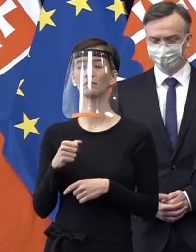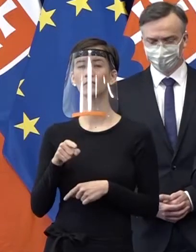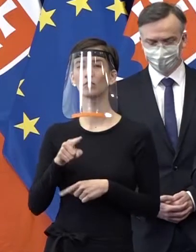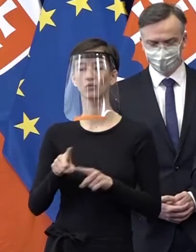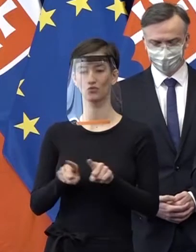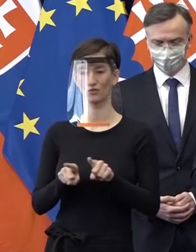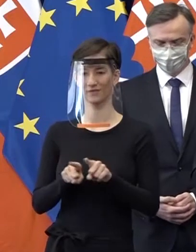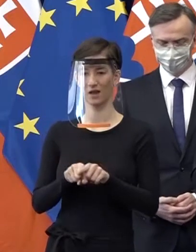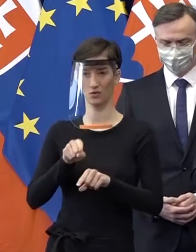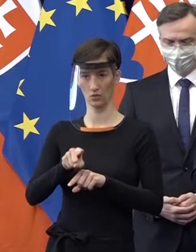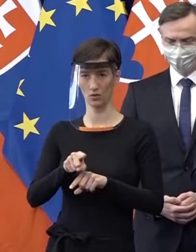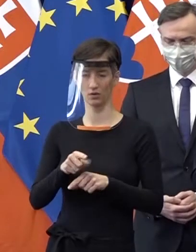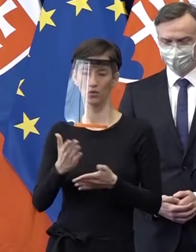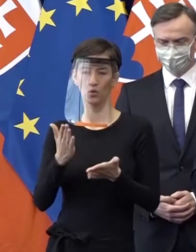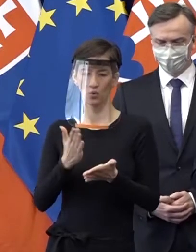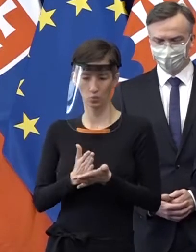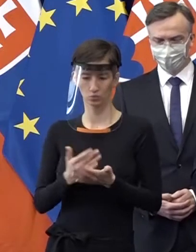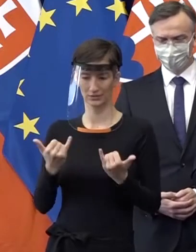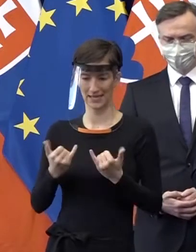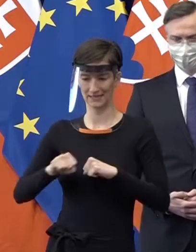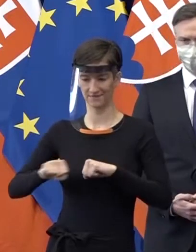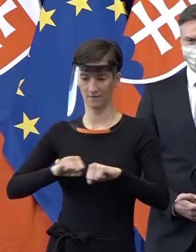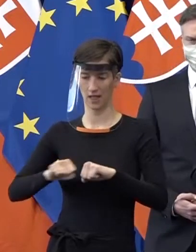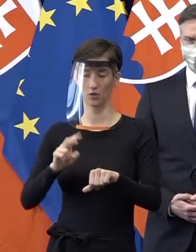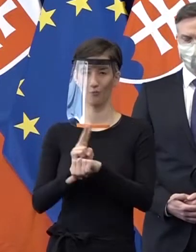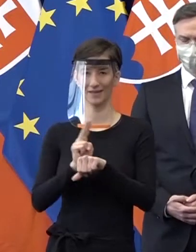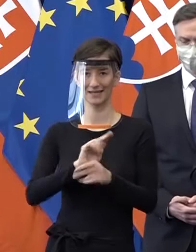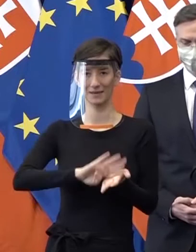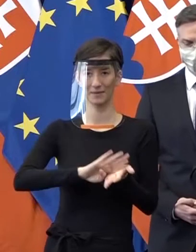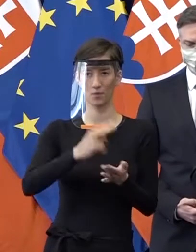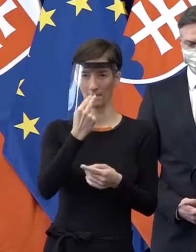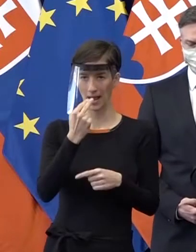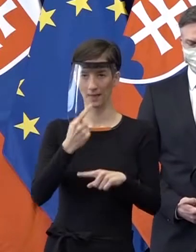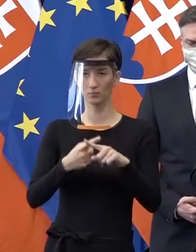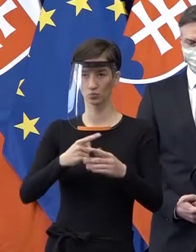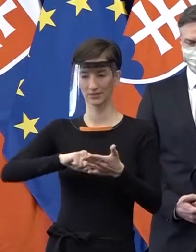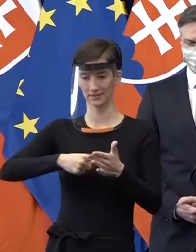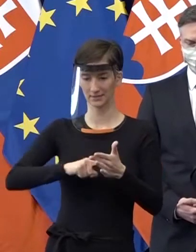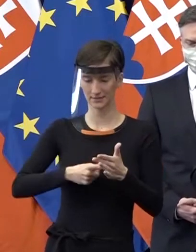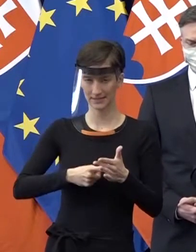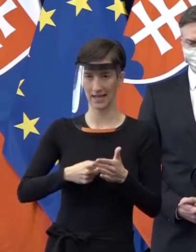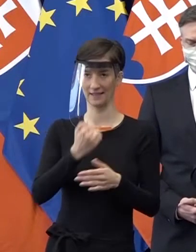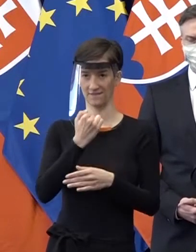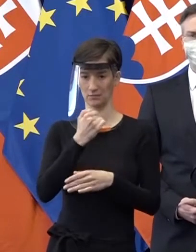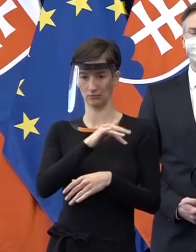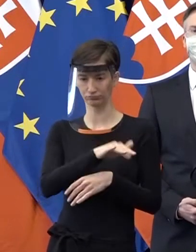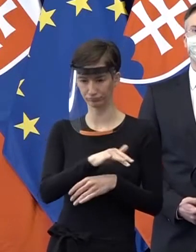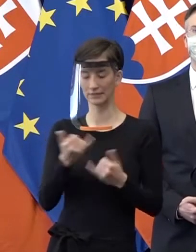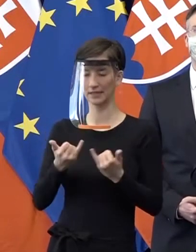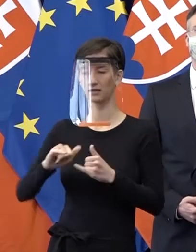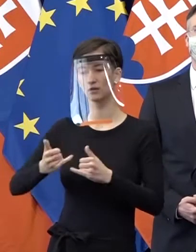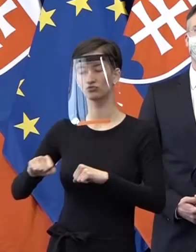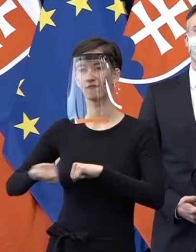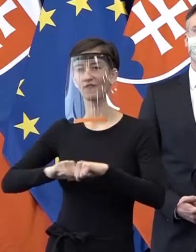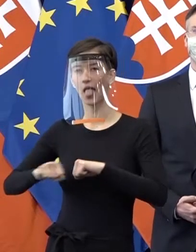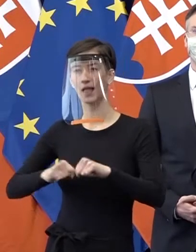už s tými opatreniami, ktoré boli prijaté voči samostatne zárobkovým činným osobám, alebo voči